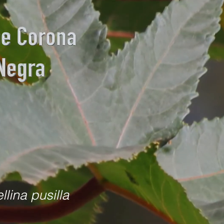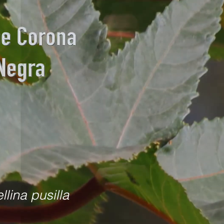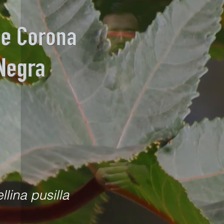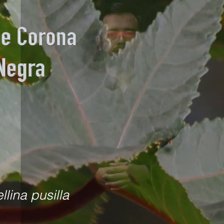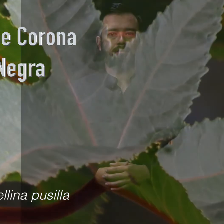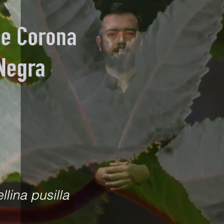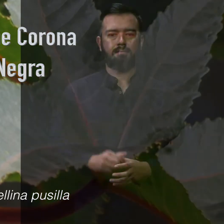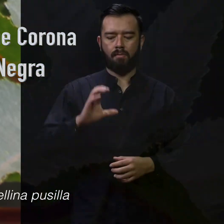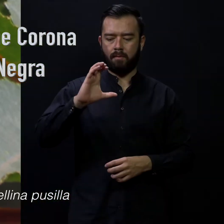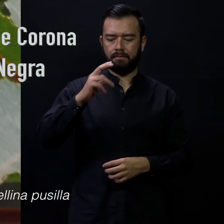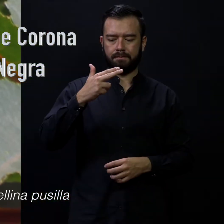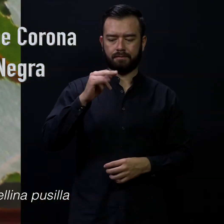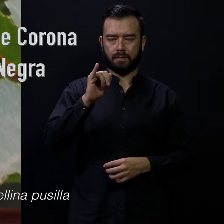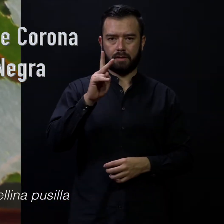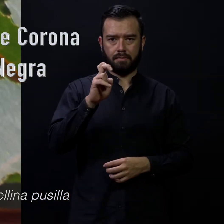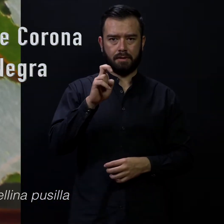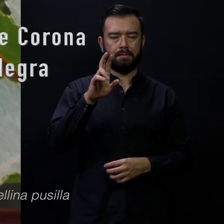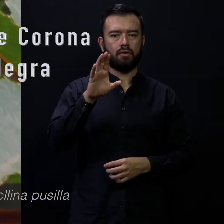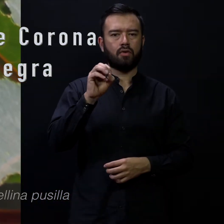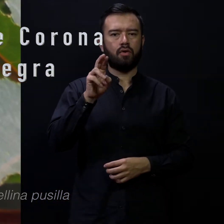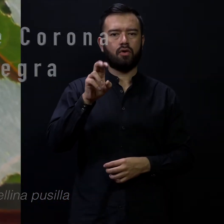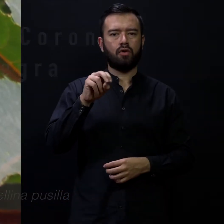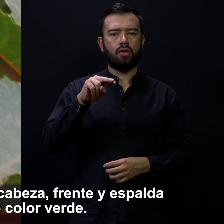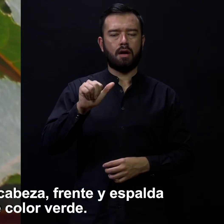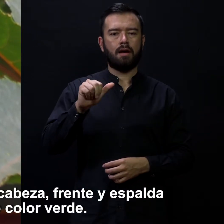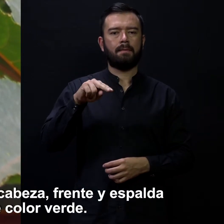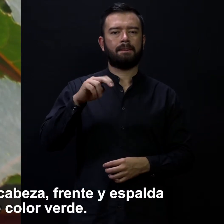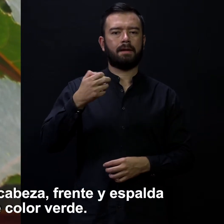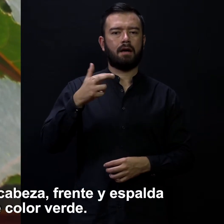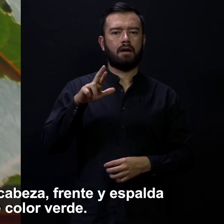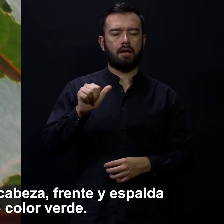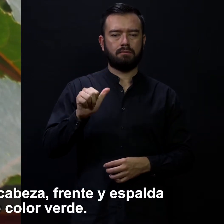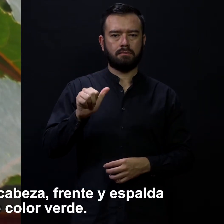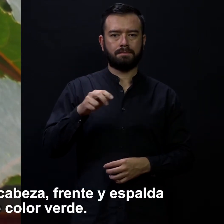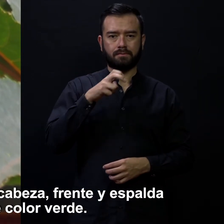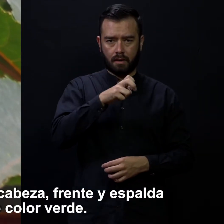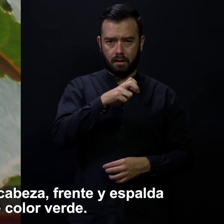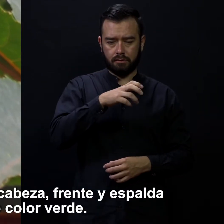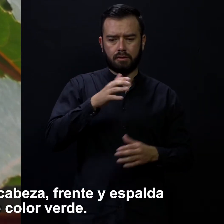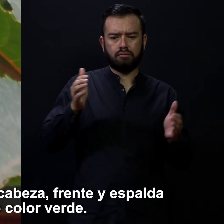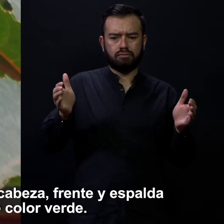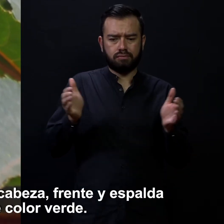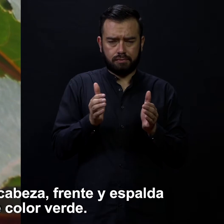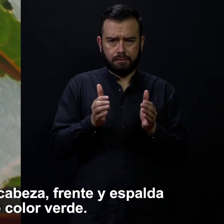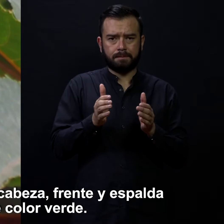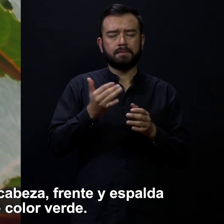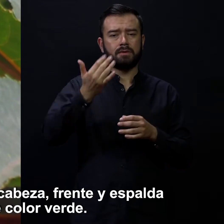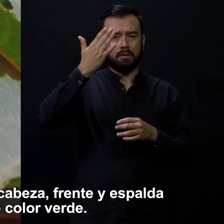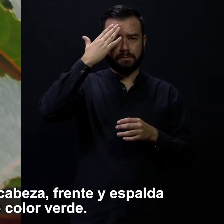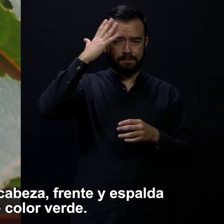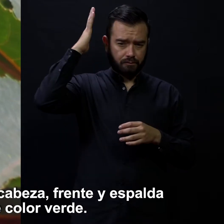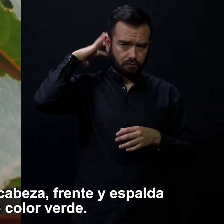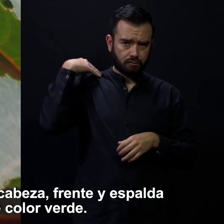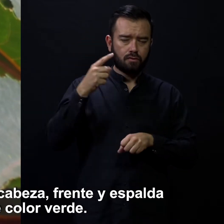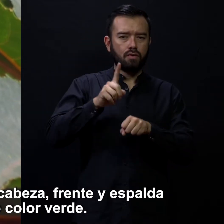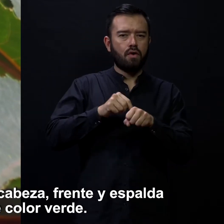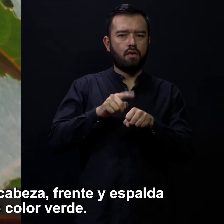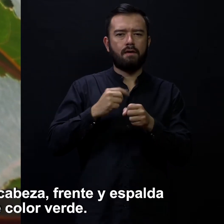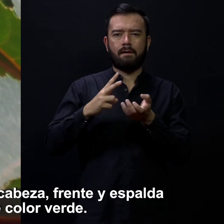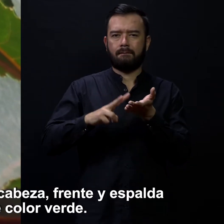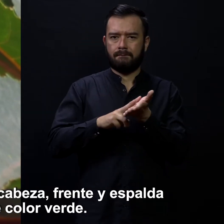Chipe corona negra, ave pequeña, la cabeza, frente y espalda